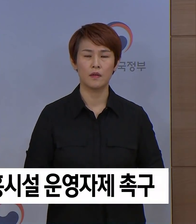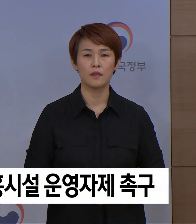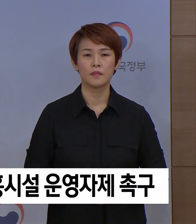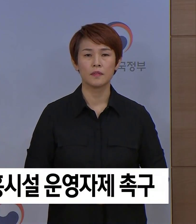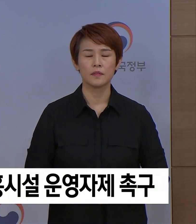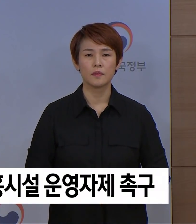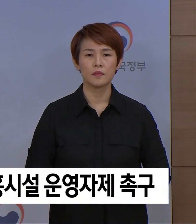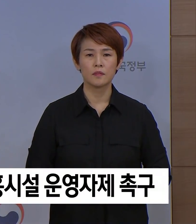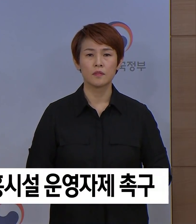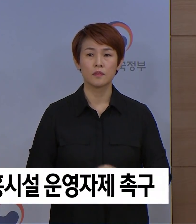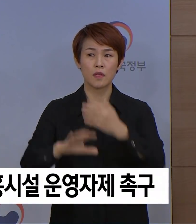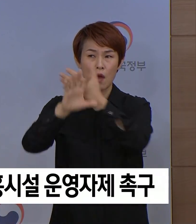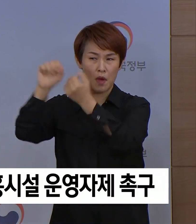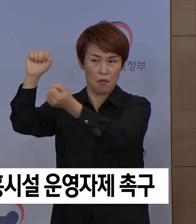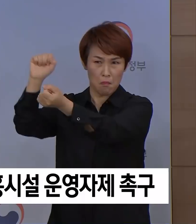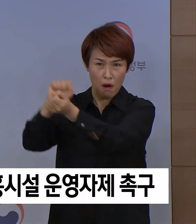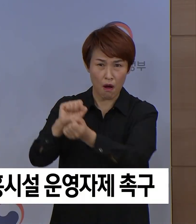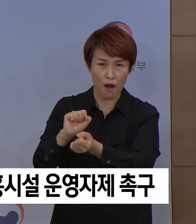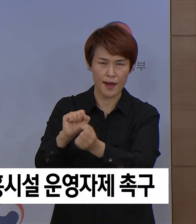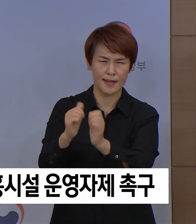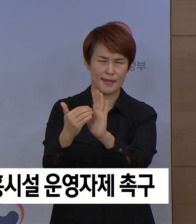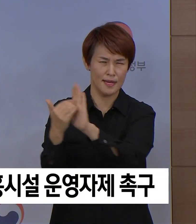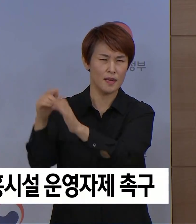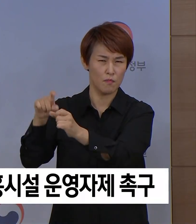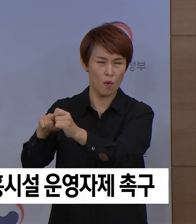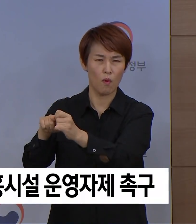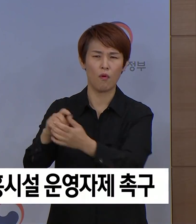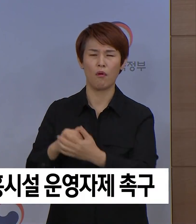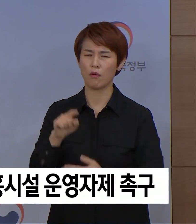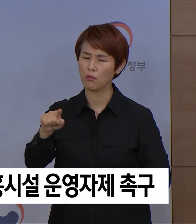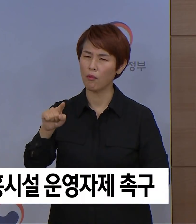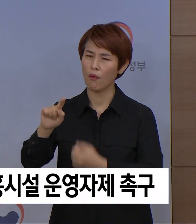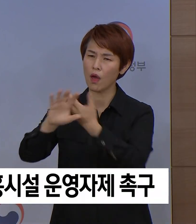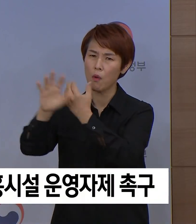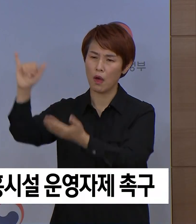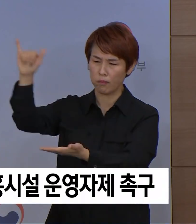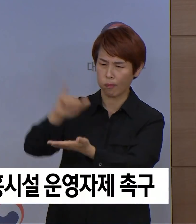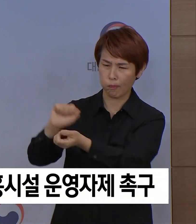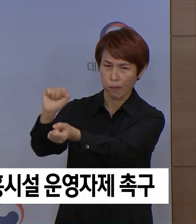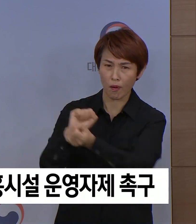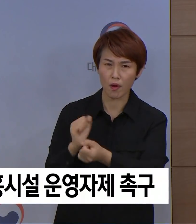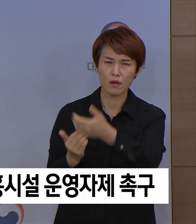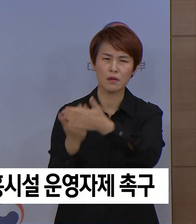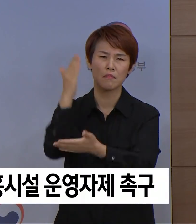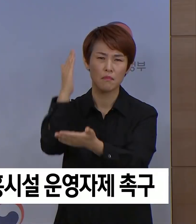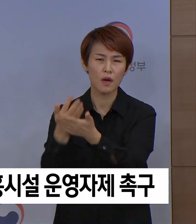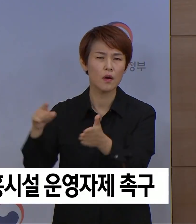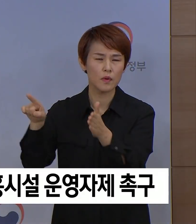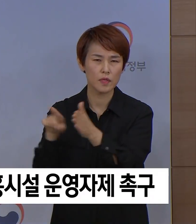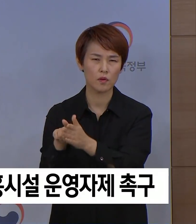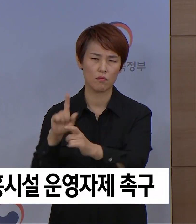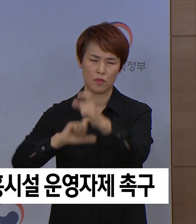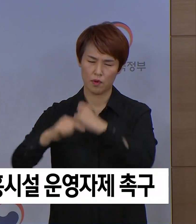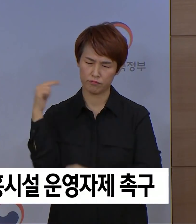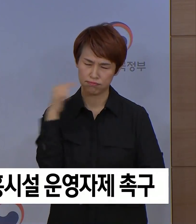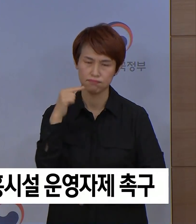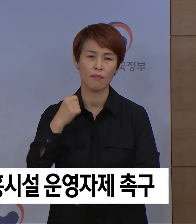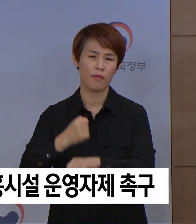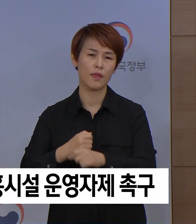더불어 해외 유흡을 통한 코로나19 확산 사례가 발생하지 않도록 보다 촘촘히 관리하겠습니다.